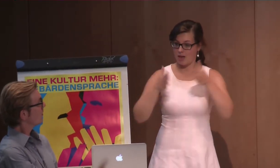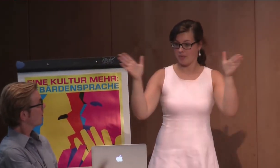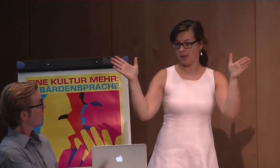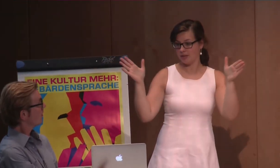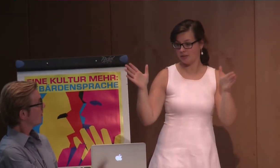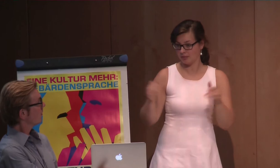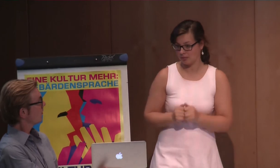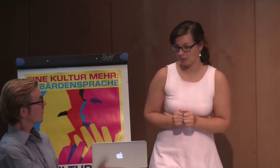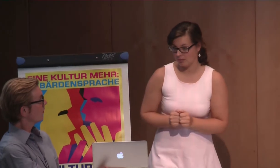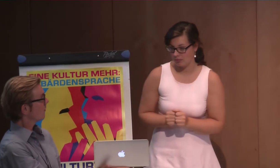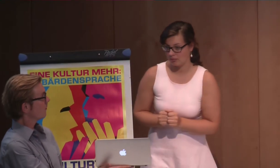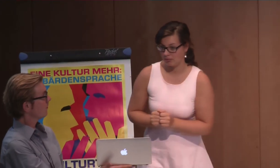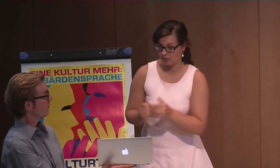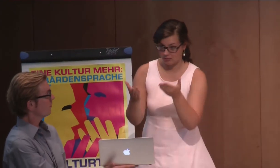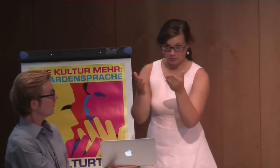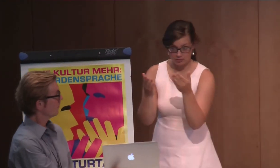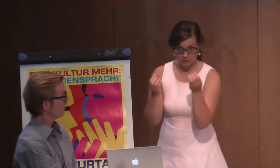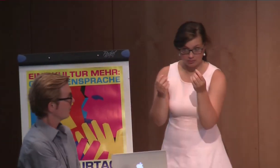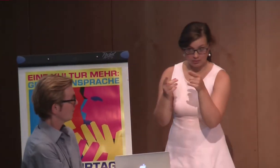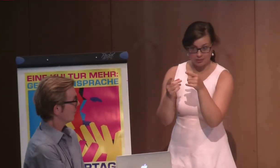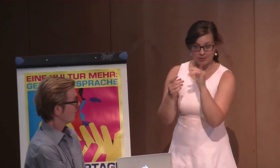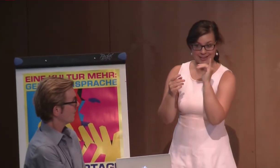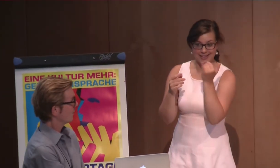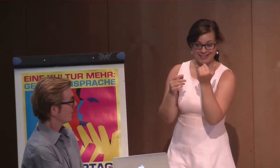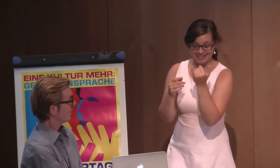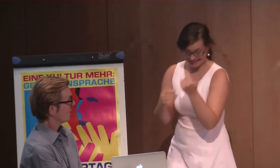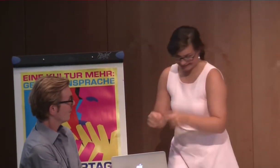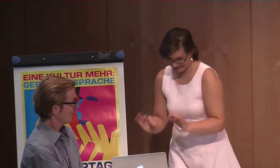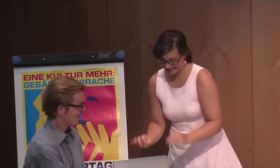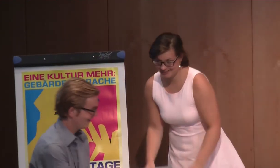dass die UN-Konvention, dass die in deutschen Sätzen etwas enger befasst sind als die UN-Konvention.